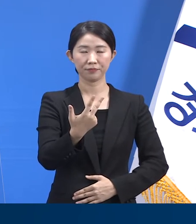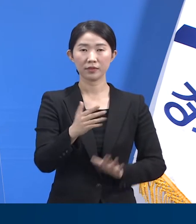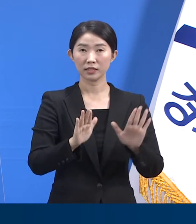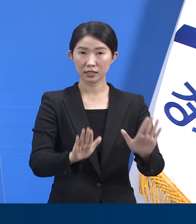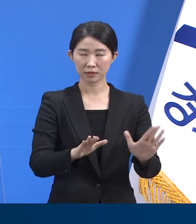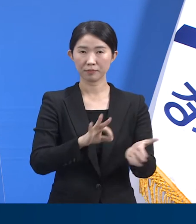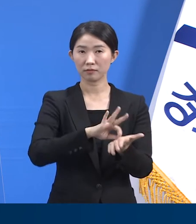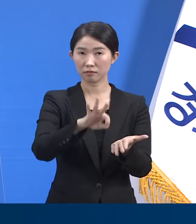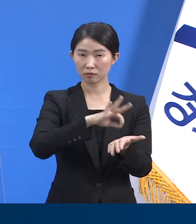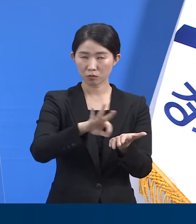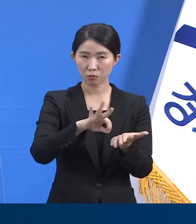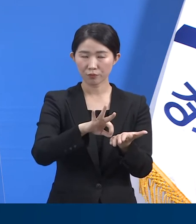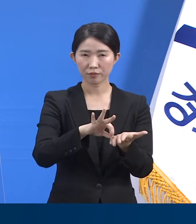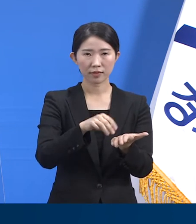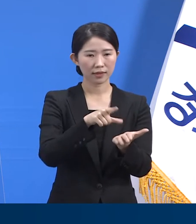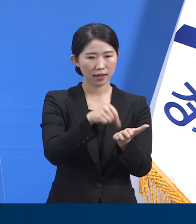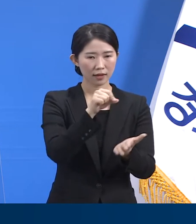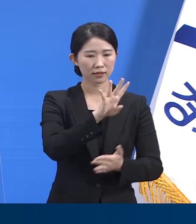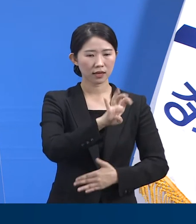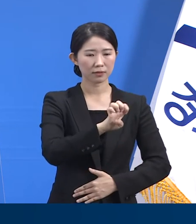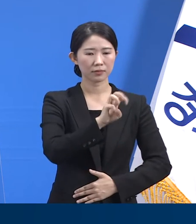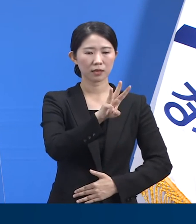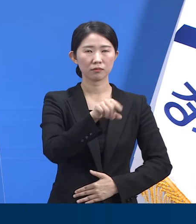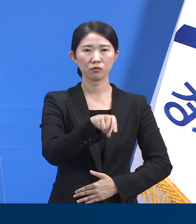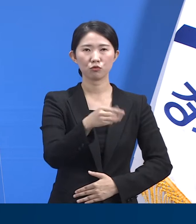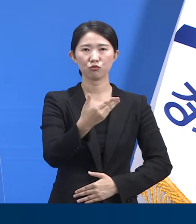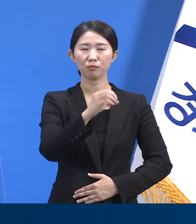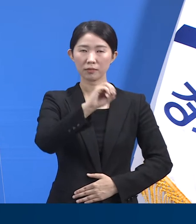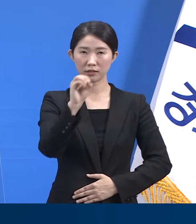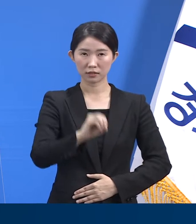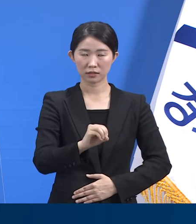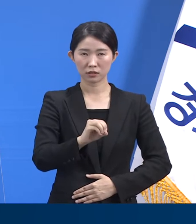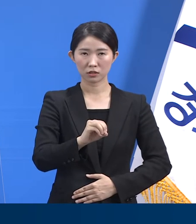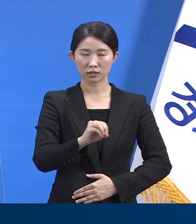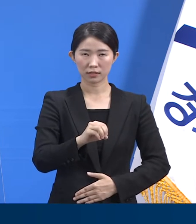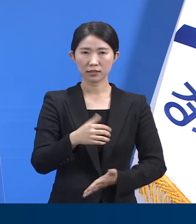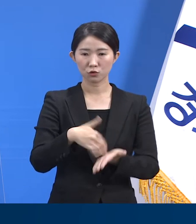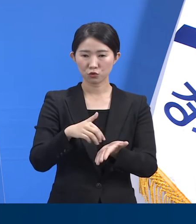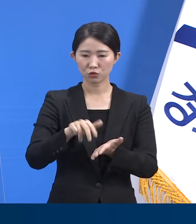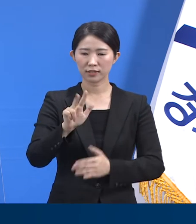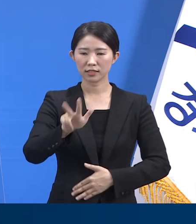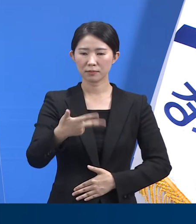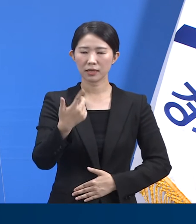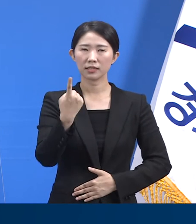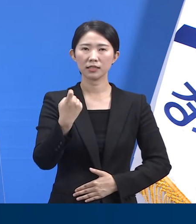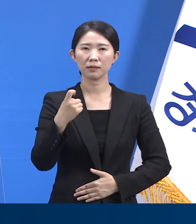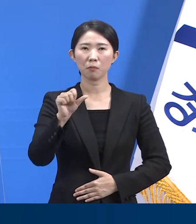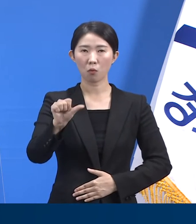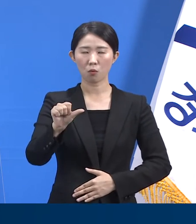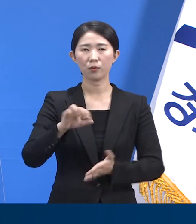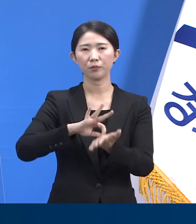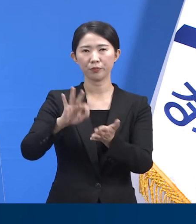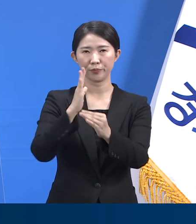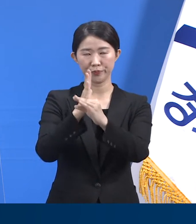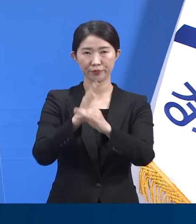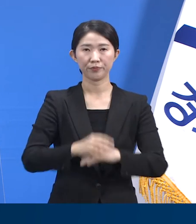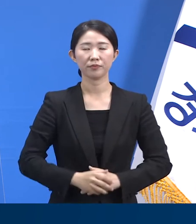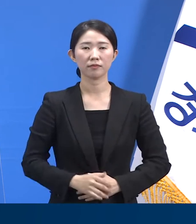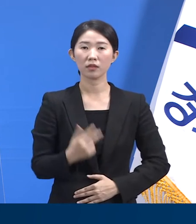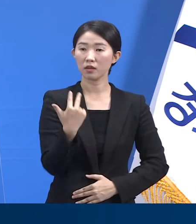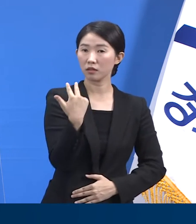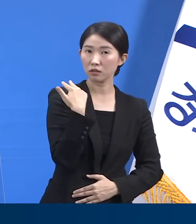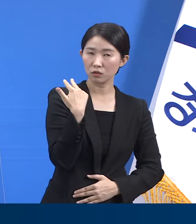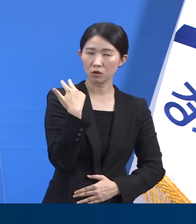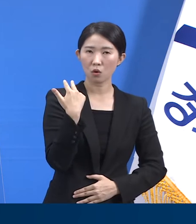병상 가동률은 43.9%로 715개 병상을 사용하고 있습니다. 일주일